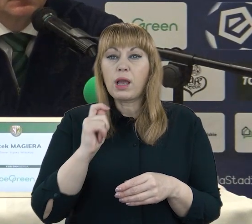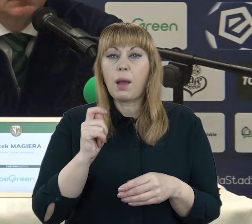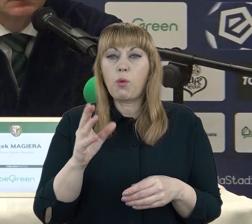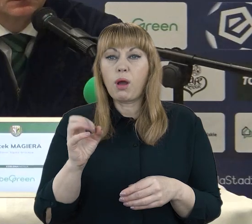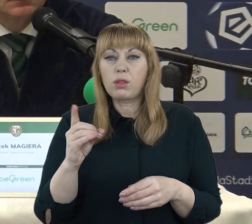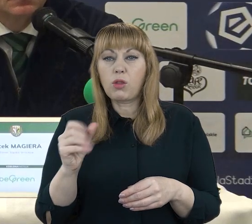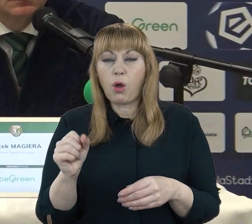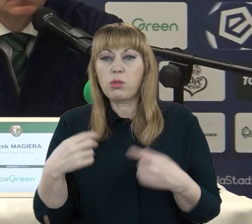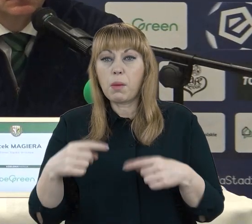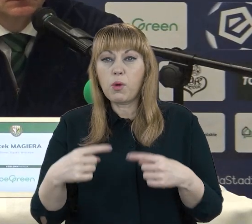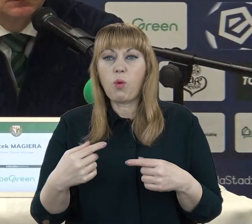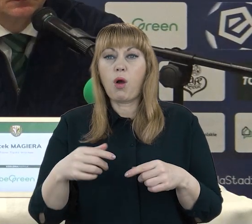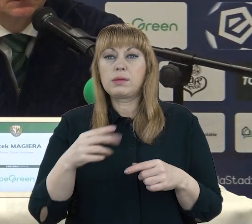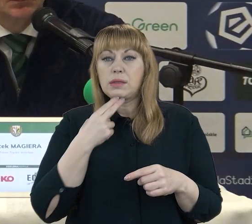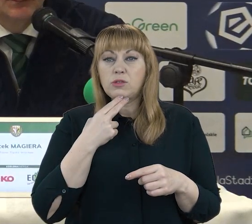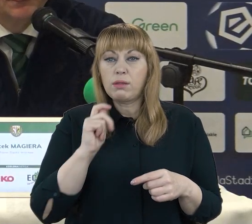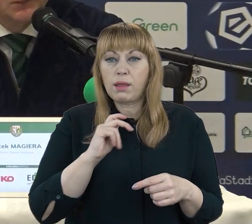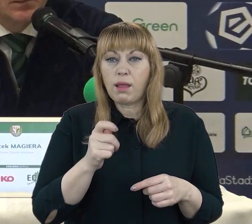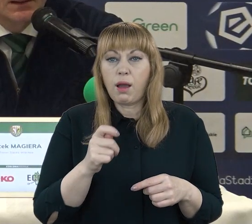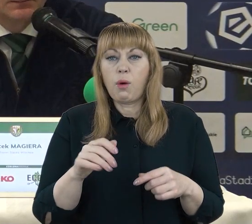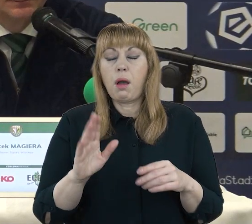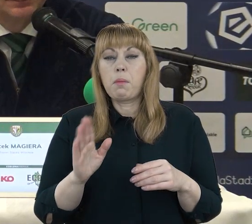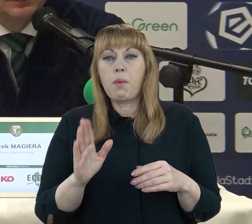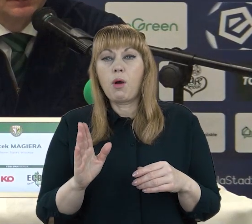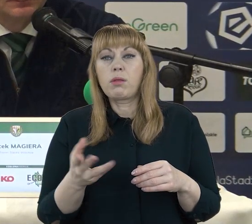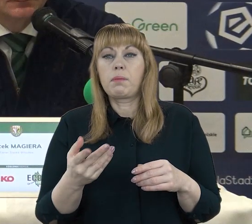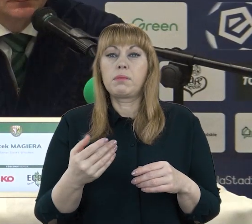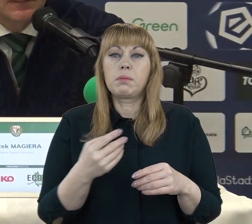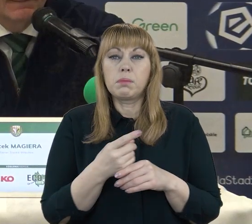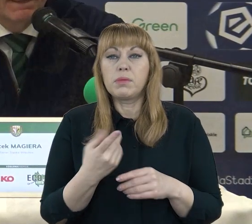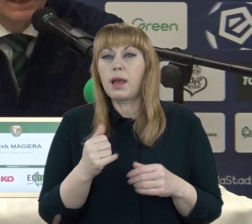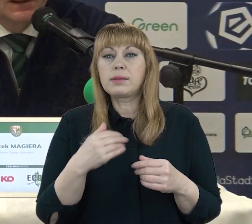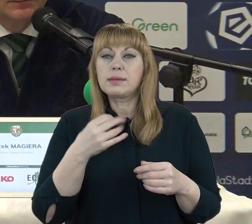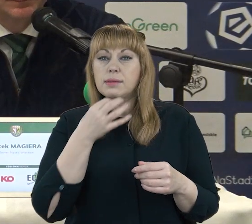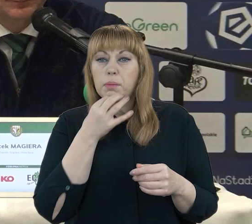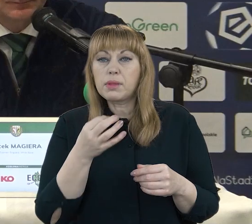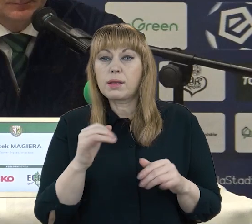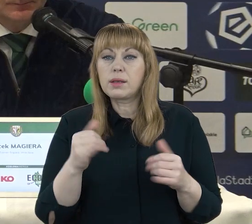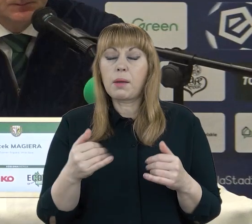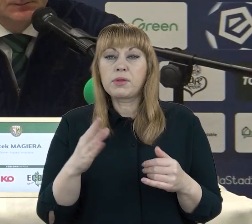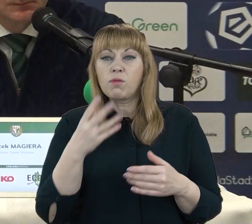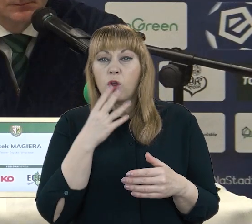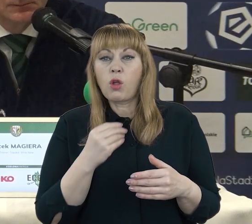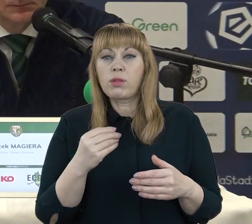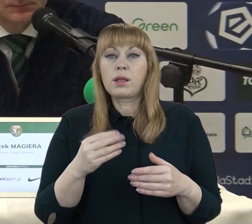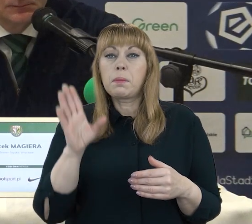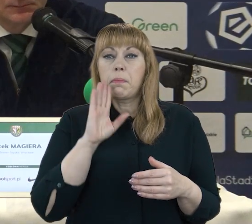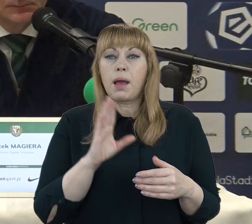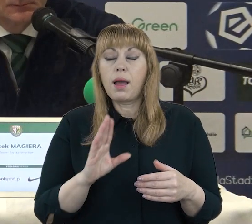Baraj Praszeliku, że zawsze trakuje moja września w Szyląska. Chciałem zapytać o jego sytuacji, czy on będzie gotowy na mecz z Krakowią i drugie pytanie o